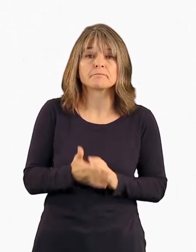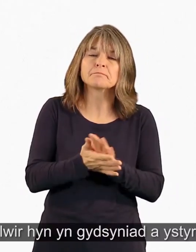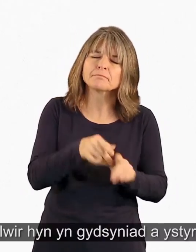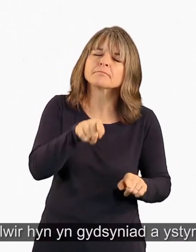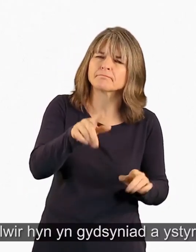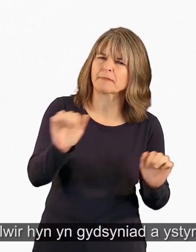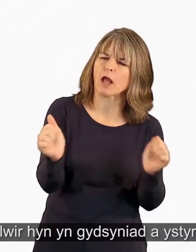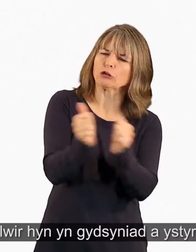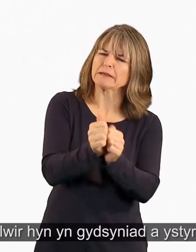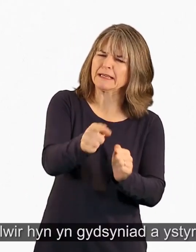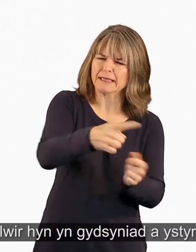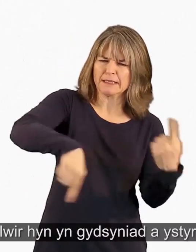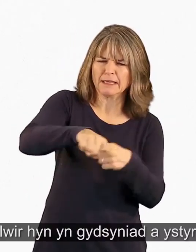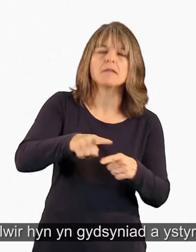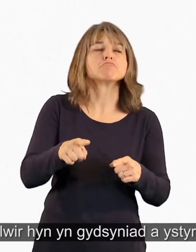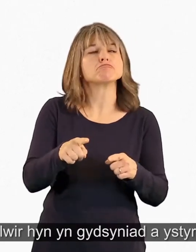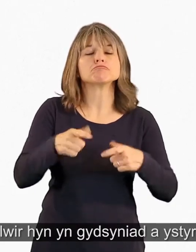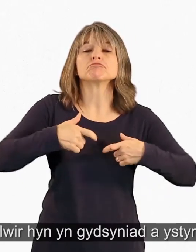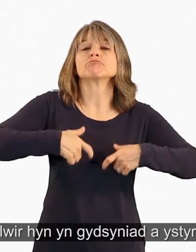Gelwyr hyn yn geid syniad a ystyryr.